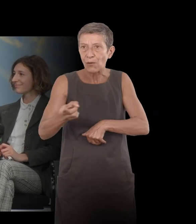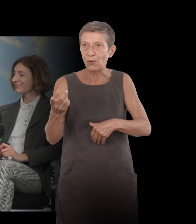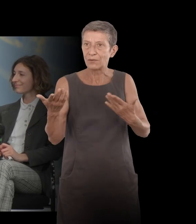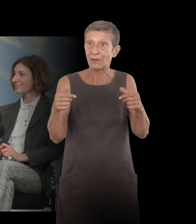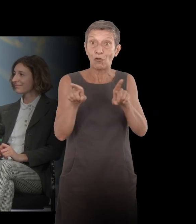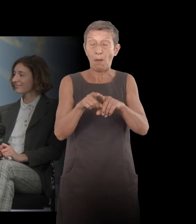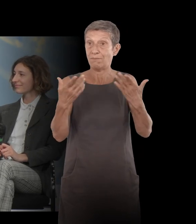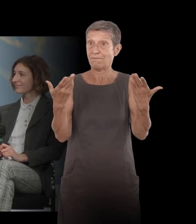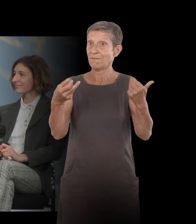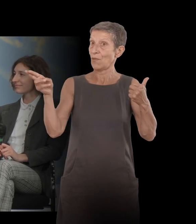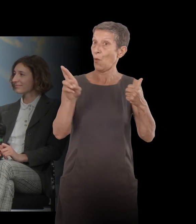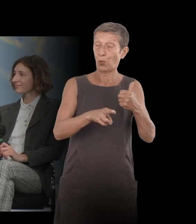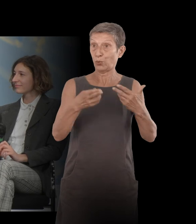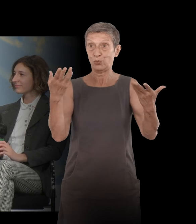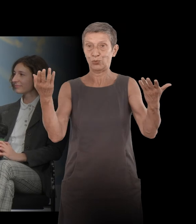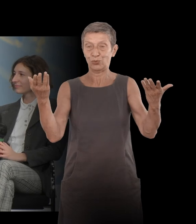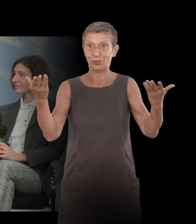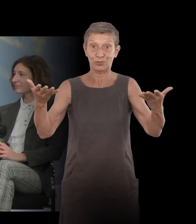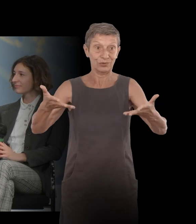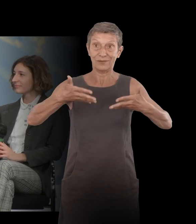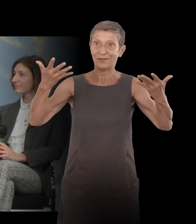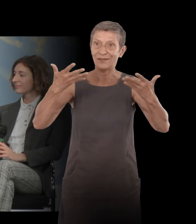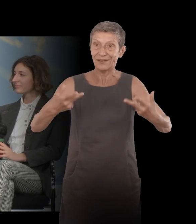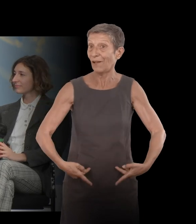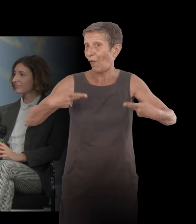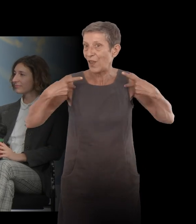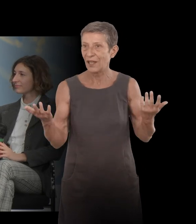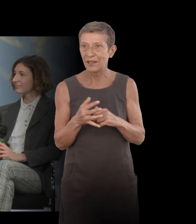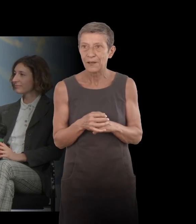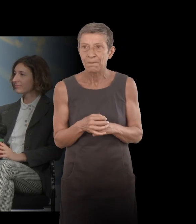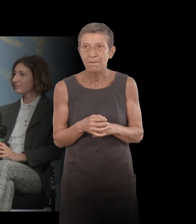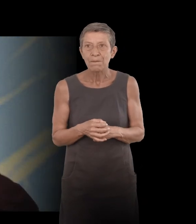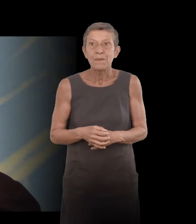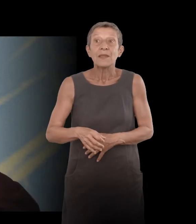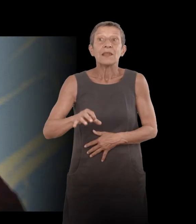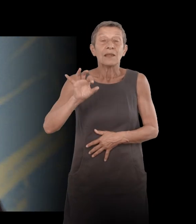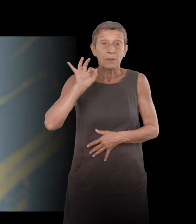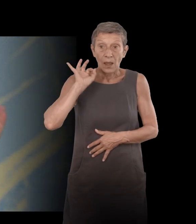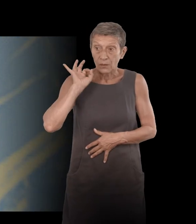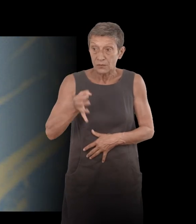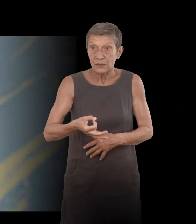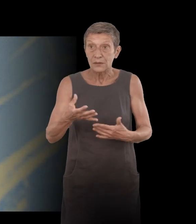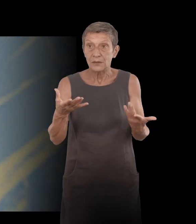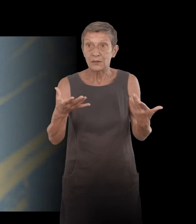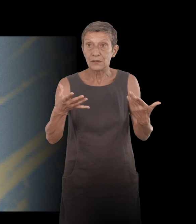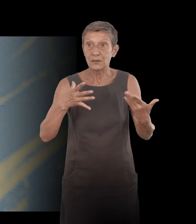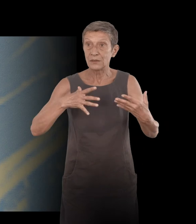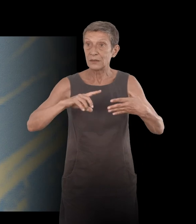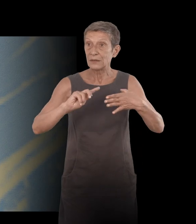a quelque chose comme avoir été invisible ou alors effectivement avoir été dans ce monde très fermé